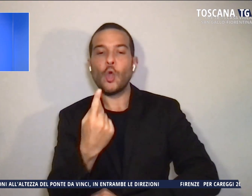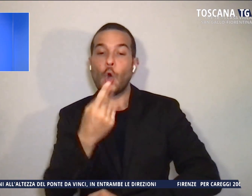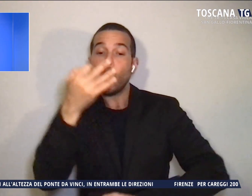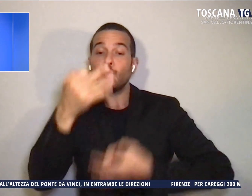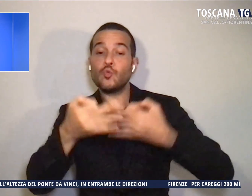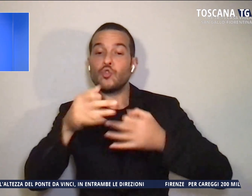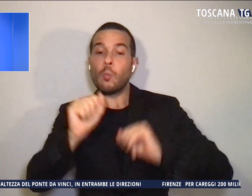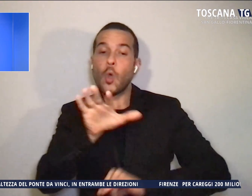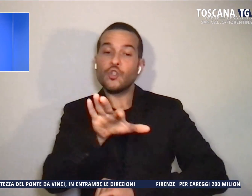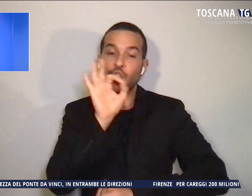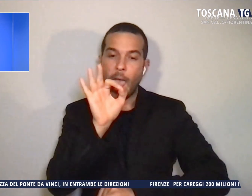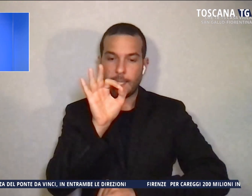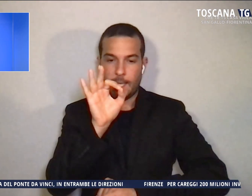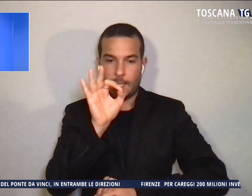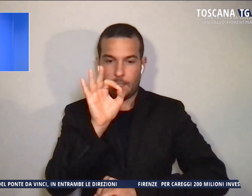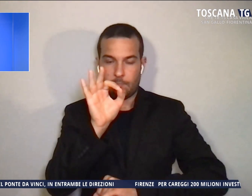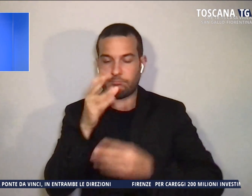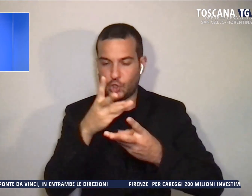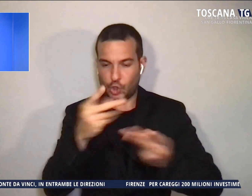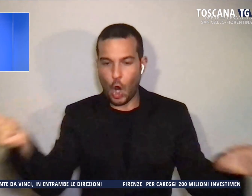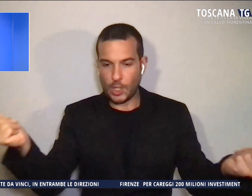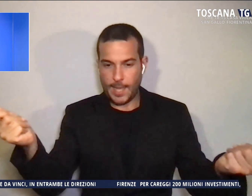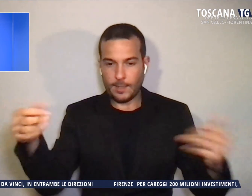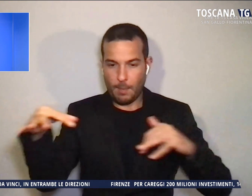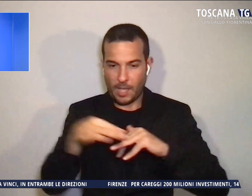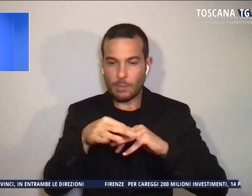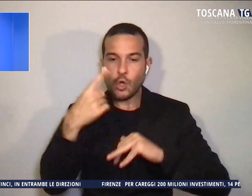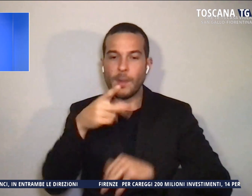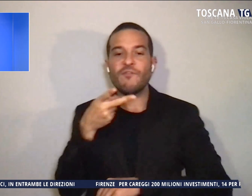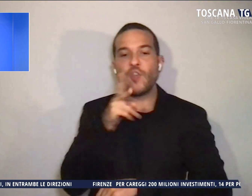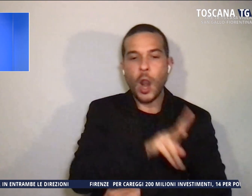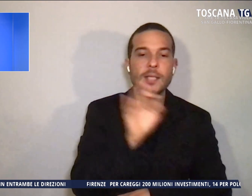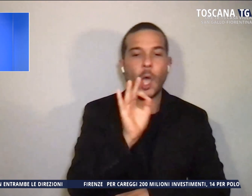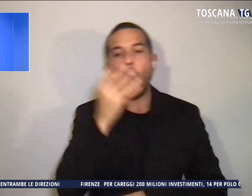il vinco matrimoniale per violenza e errore.